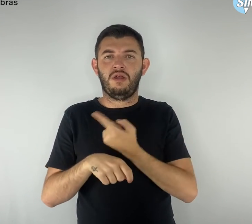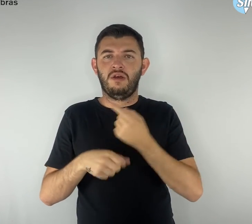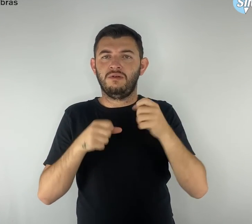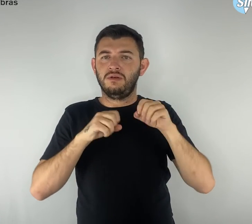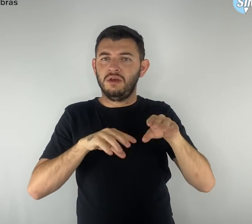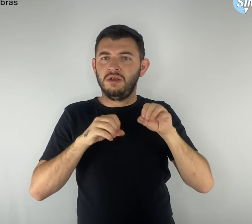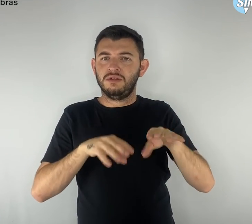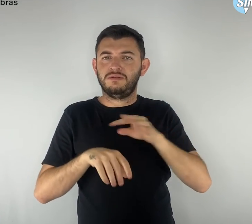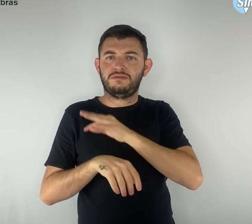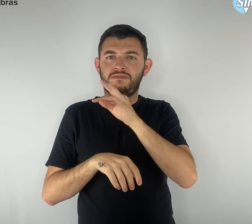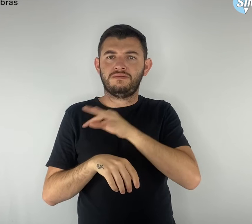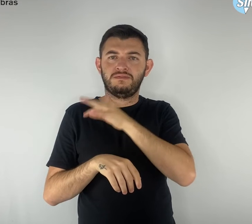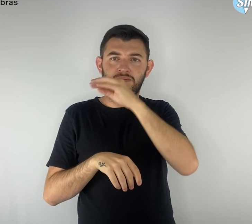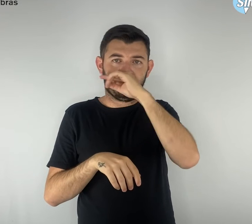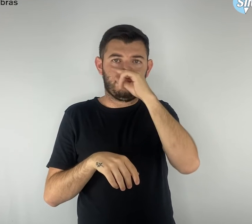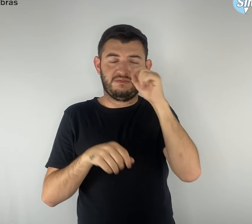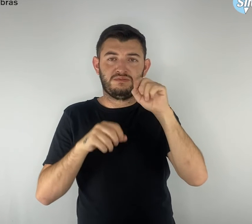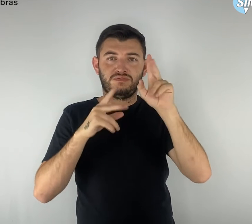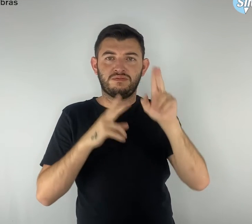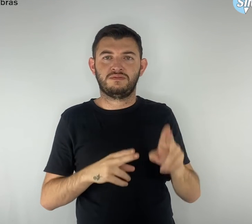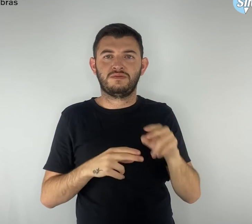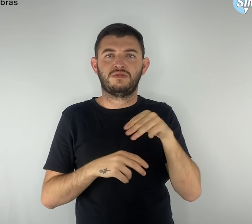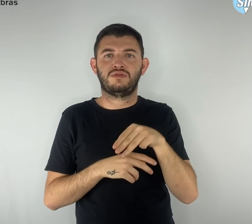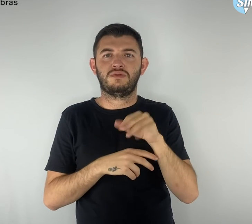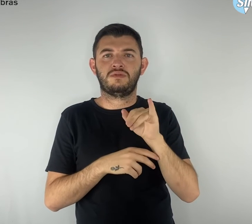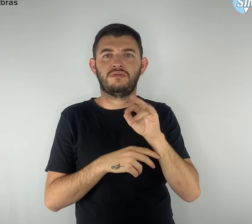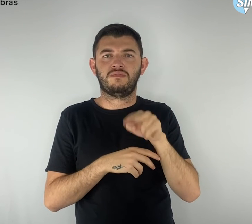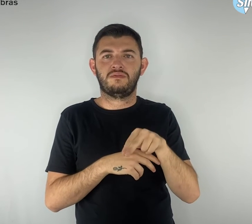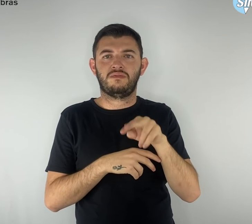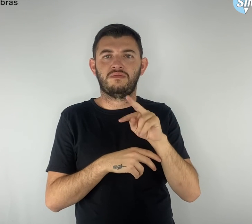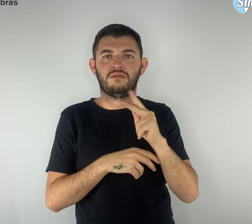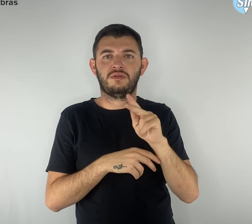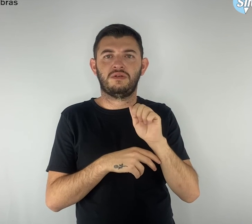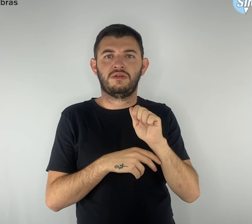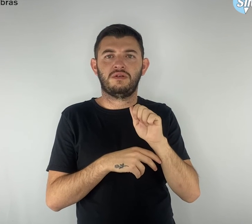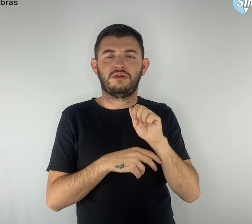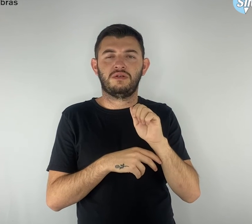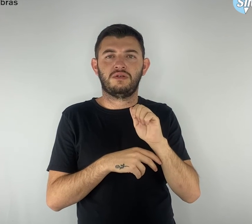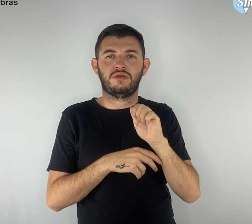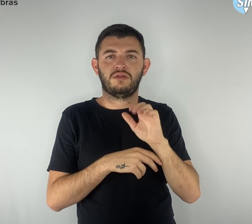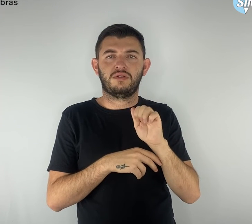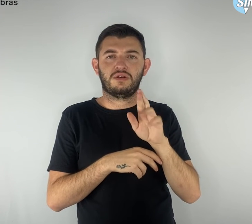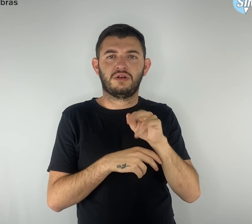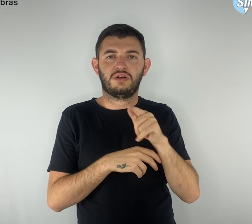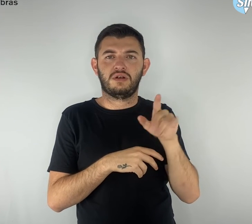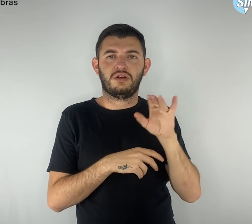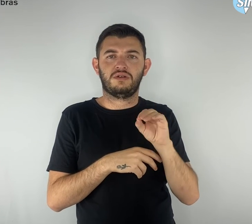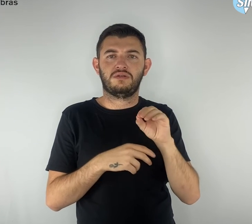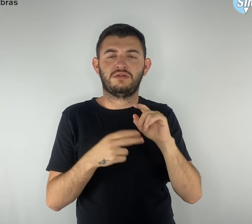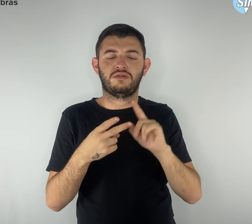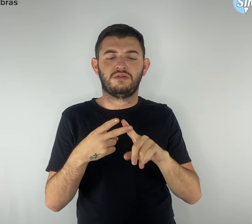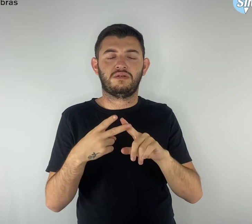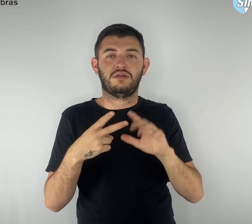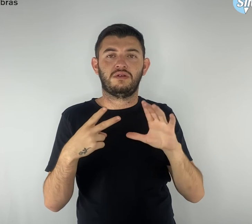como a do minhocário e a composteira, que vão dar uma incrementada na horta do